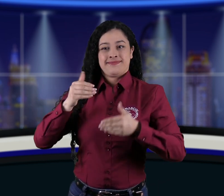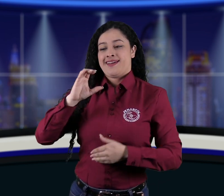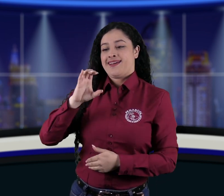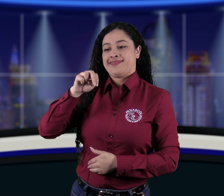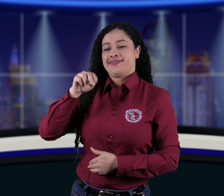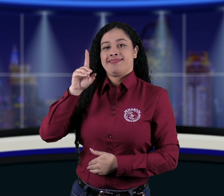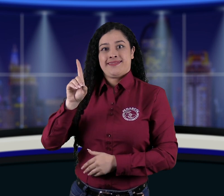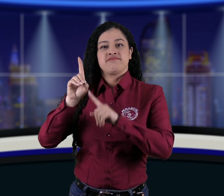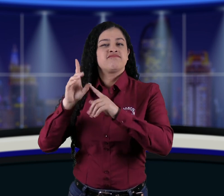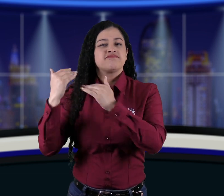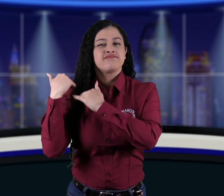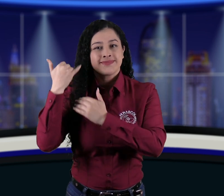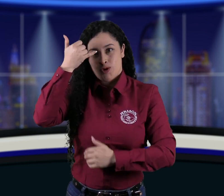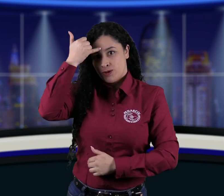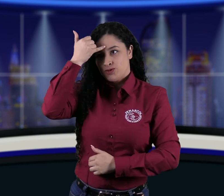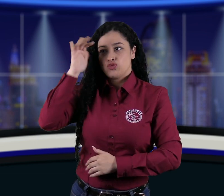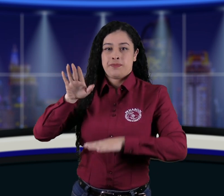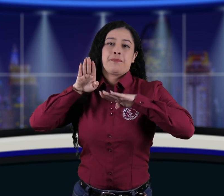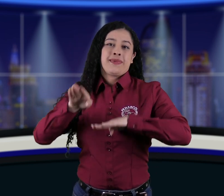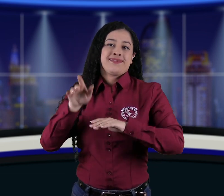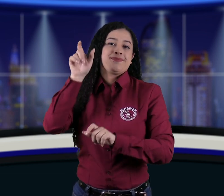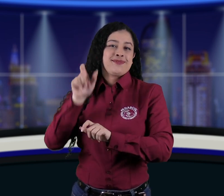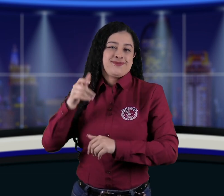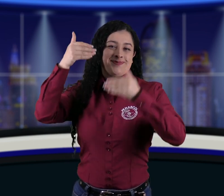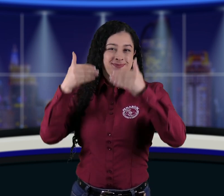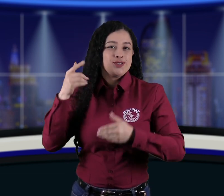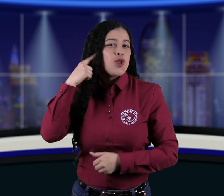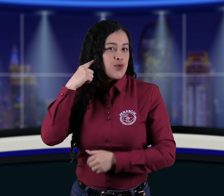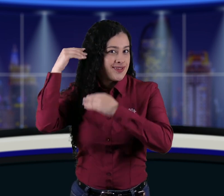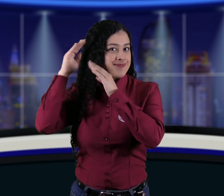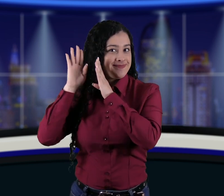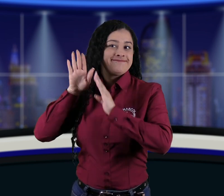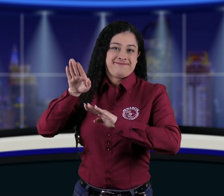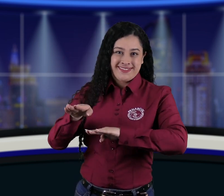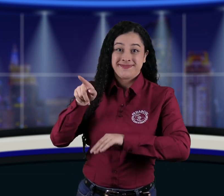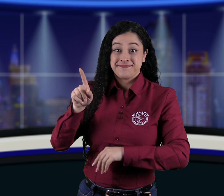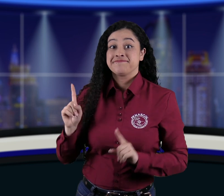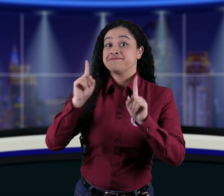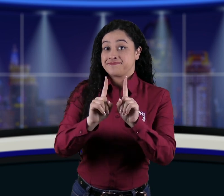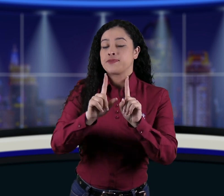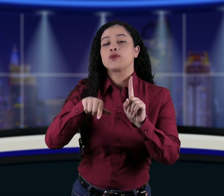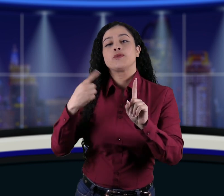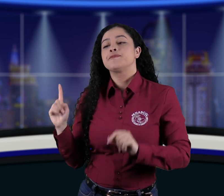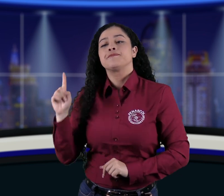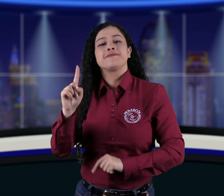el CND, asistió José Antonio Leal como representante de las personas con discapacidad auditiva.